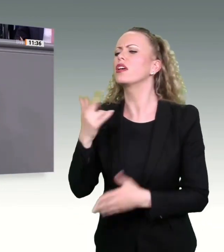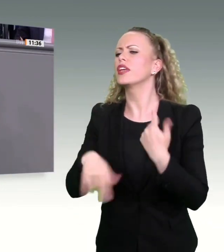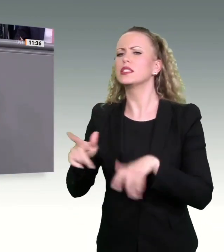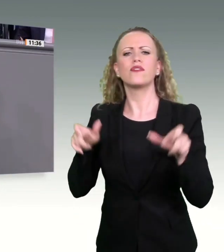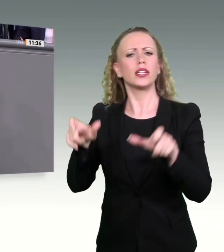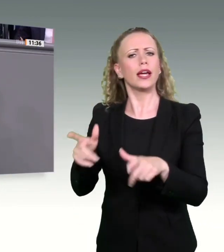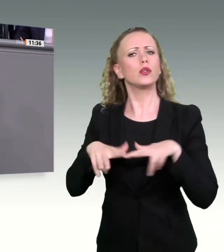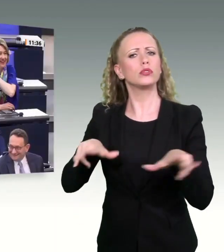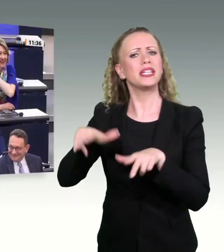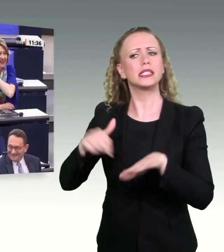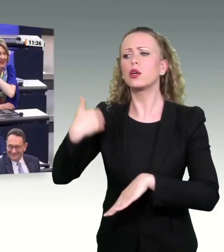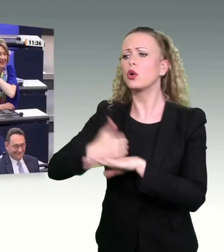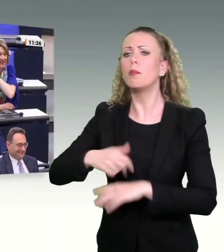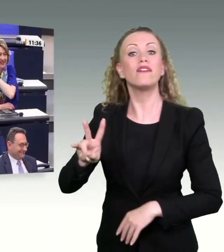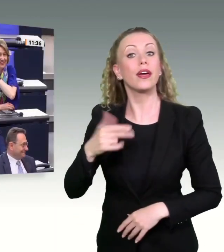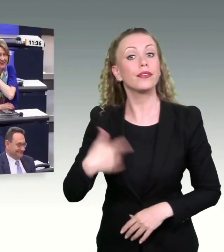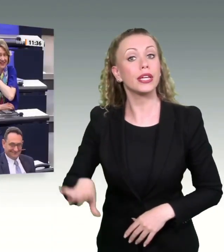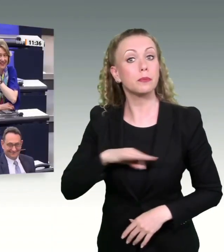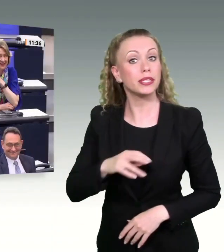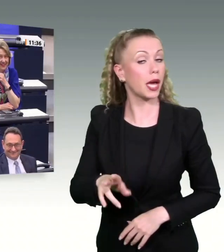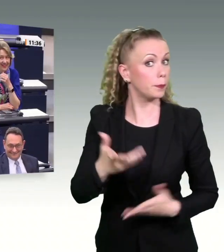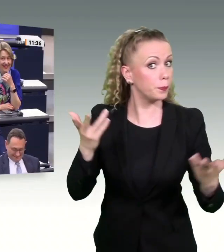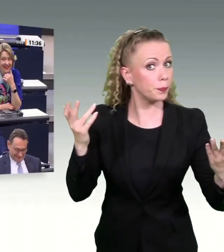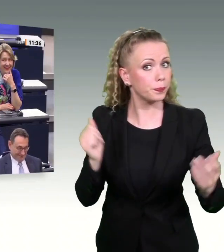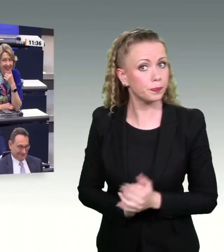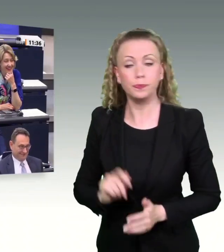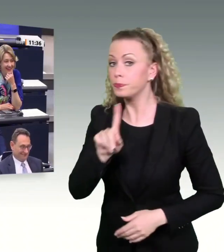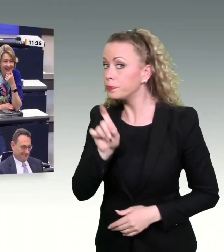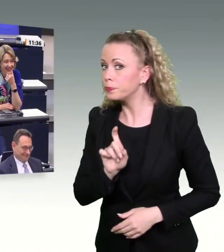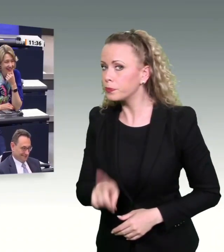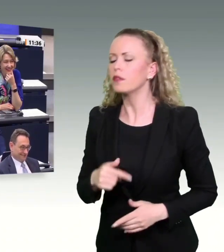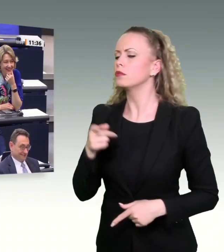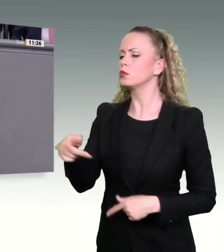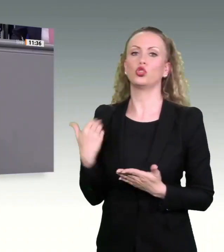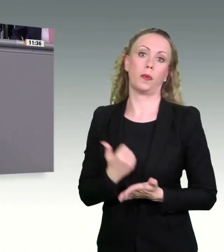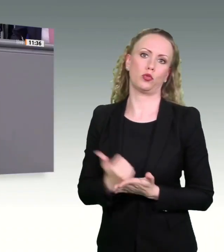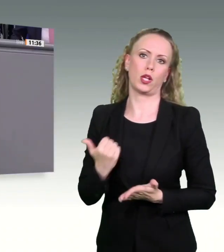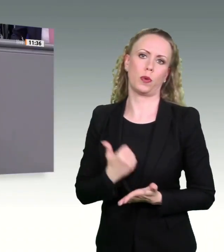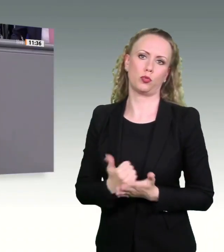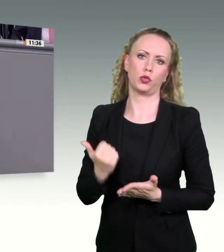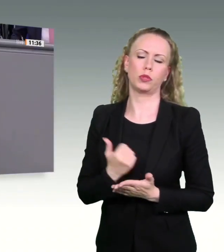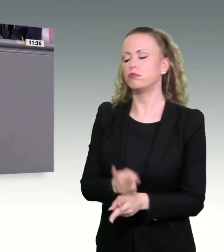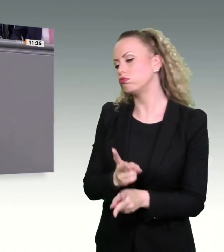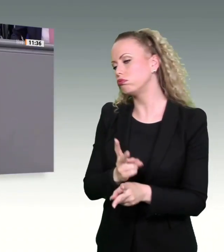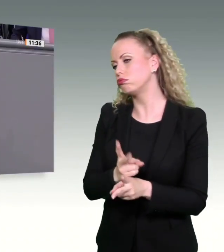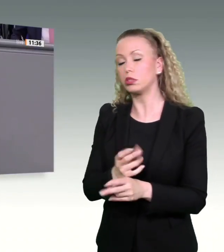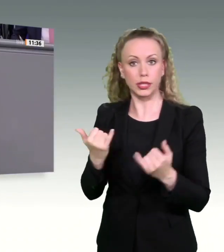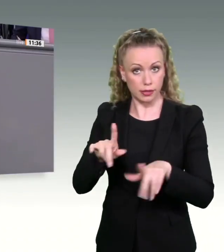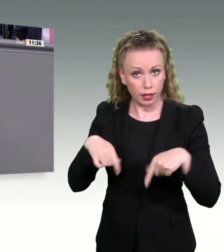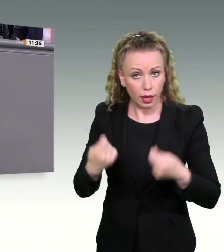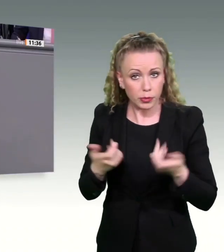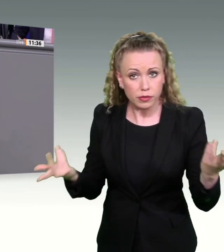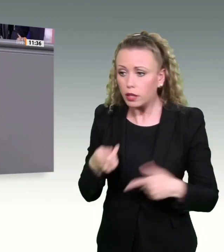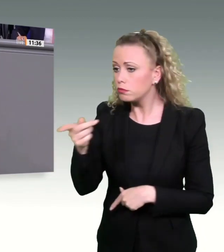und Herren, in der letzten Zeit. Also, haben den schlanken Staat propagiert, und das Ergebnis dieses schlanken Staates ist jetzt das, was Sie